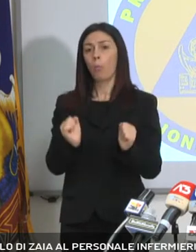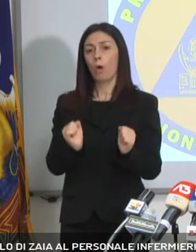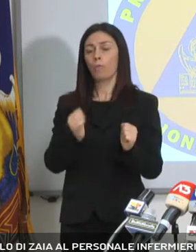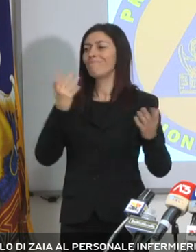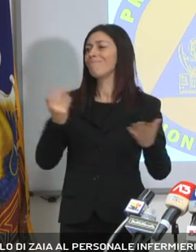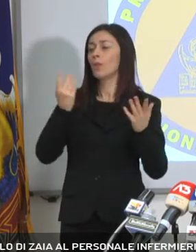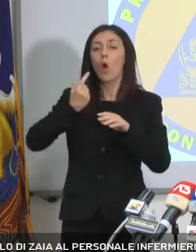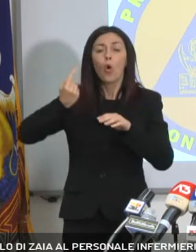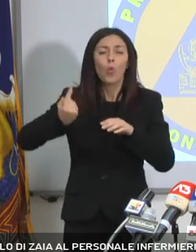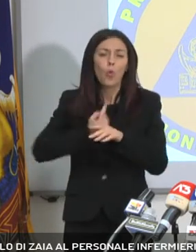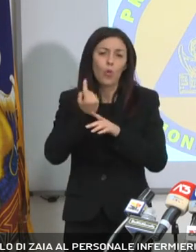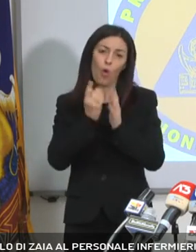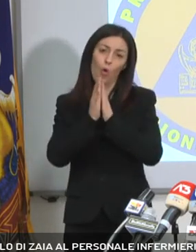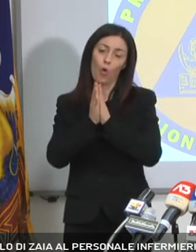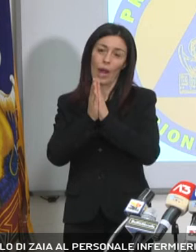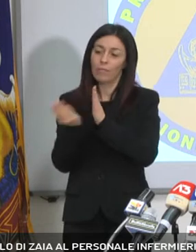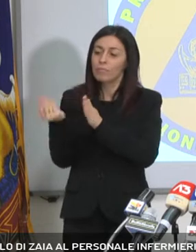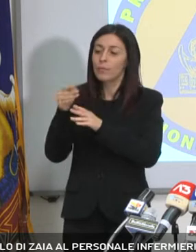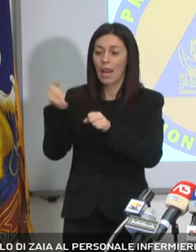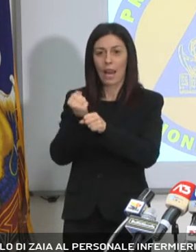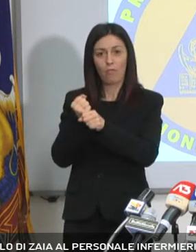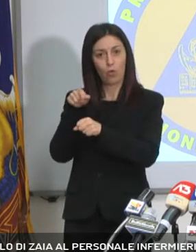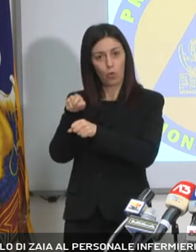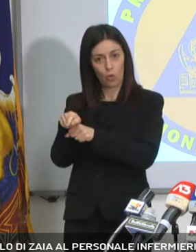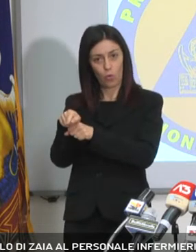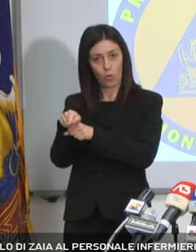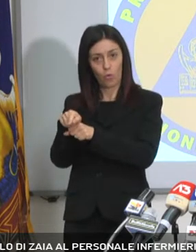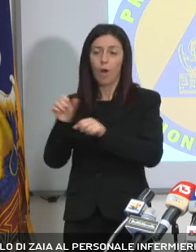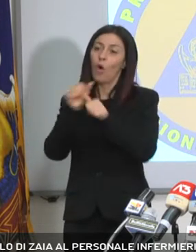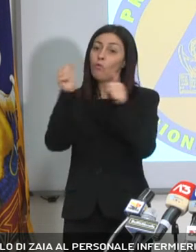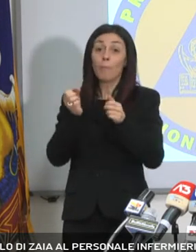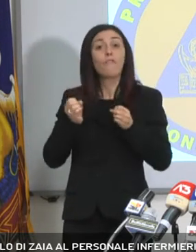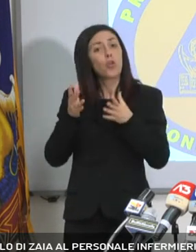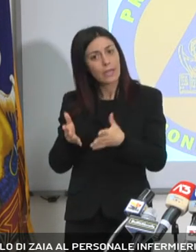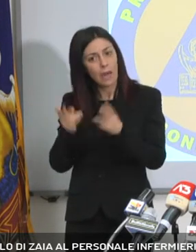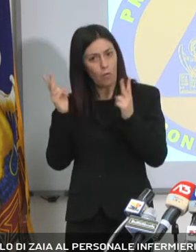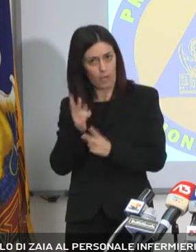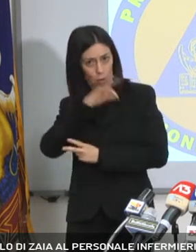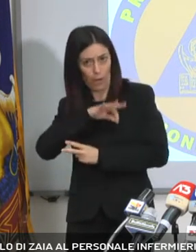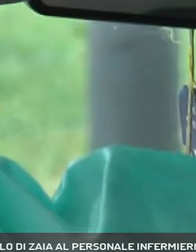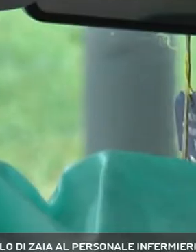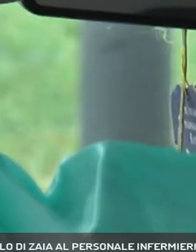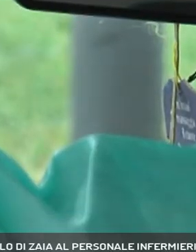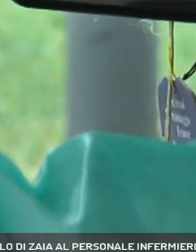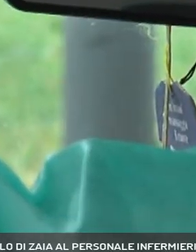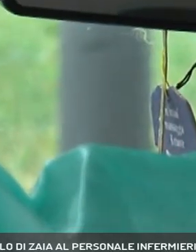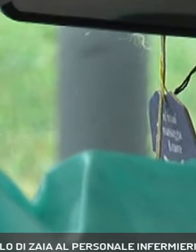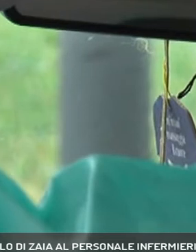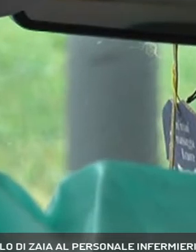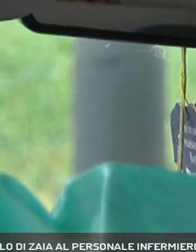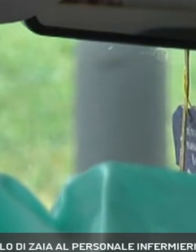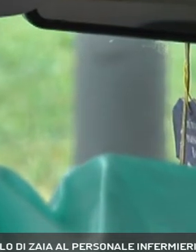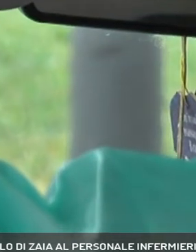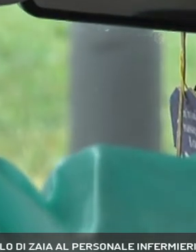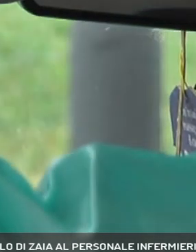fare un'ora, è remunerata ma è volontariato, perché le case di riposo sono in estrema sofferenza. In Veneto ci sono anche